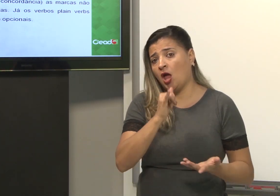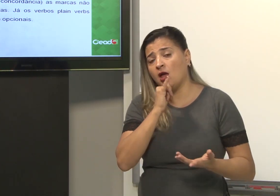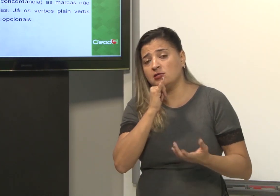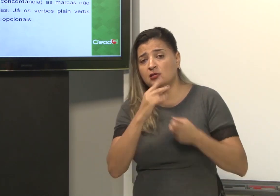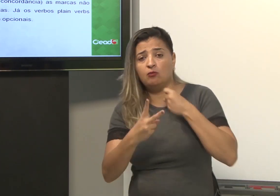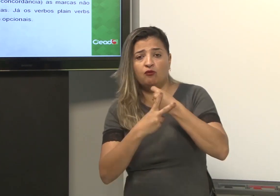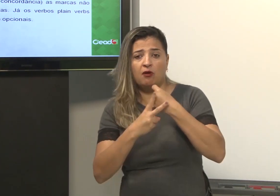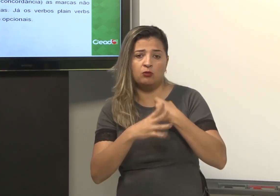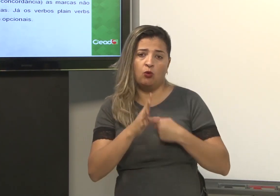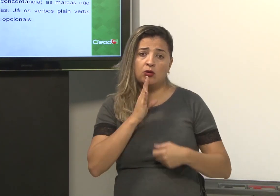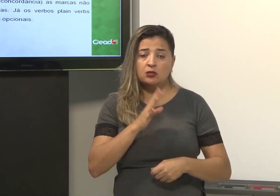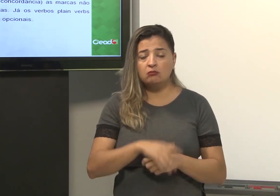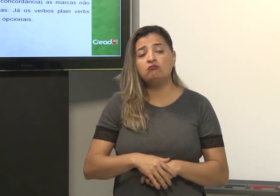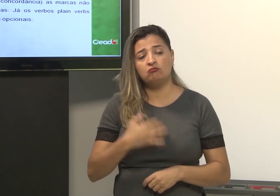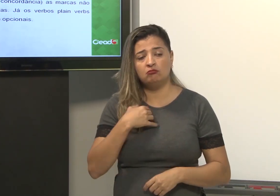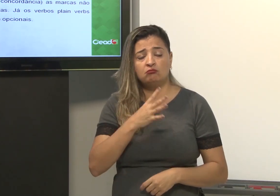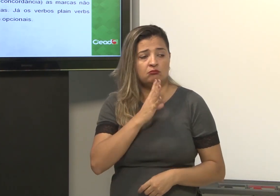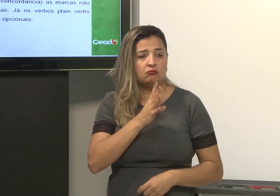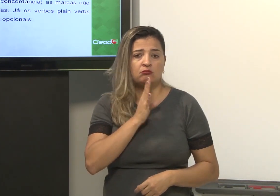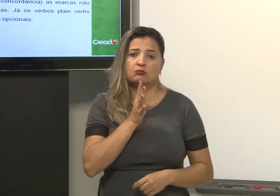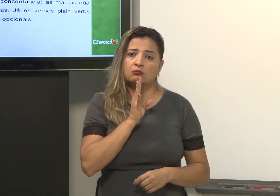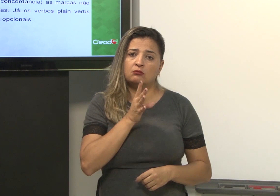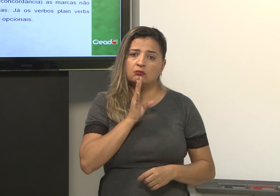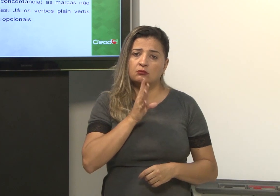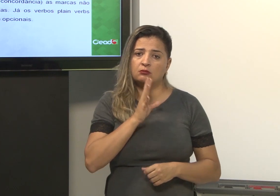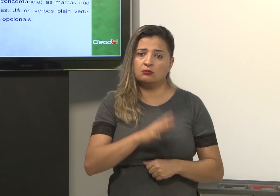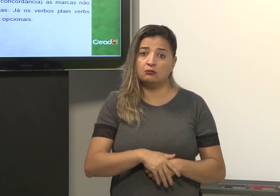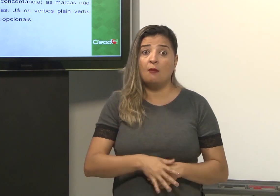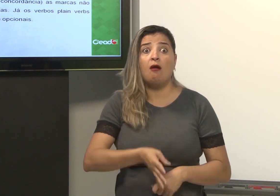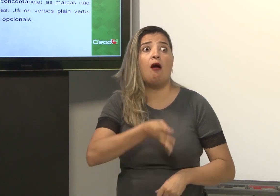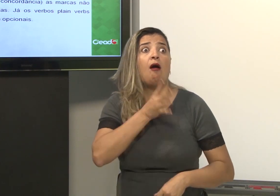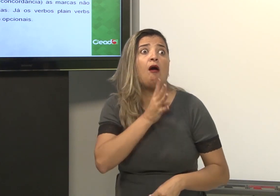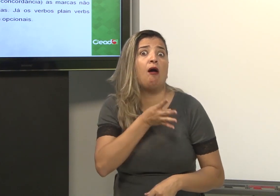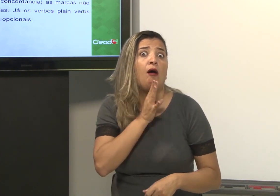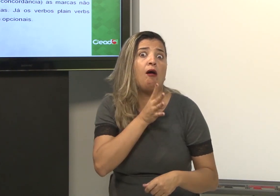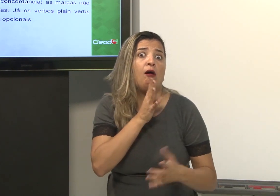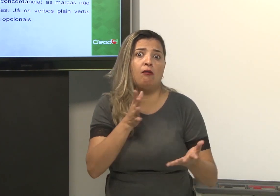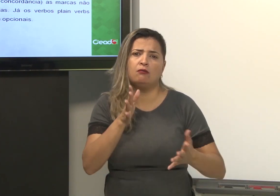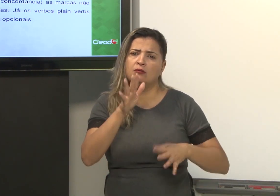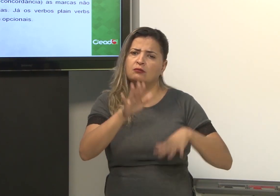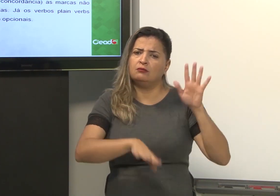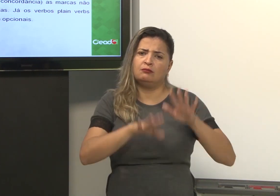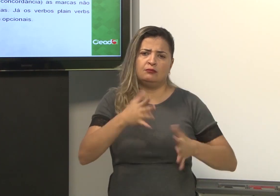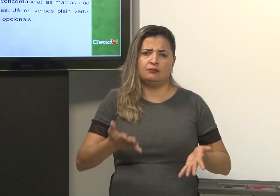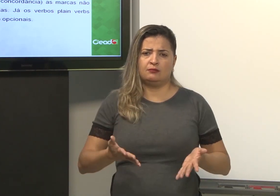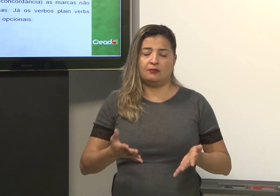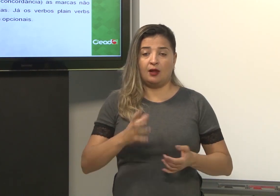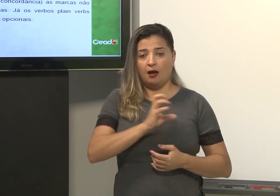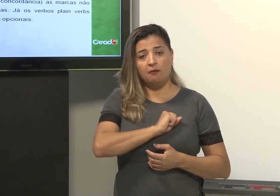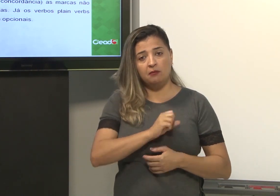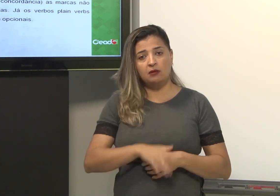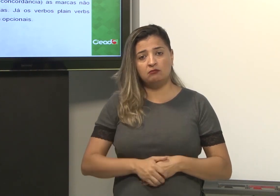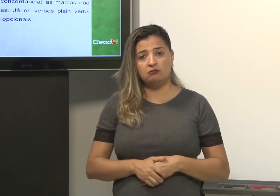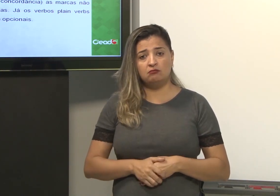usar a expressão. Verbo conhecer, por exemplo. Ah, eu conheci. Então, depende. Verbo amar.